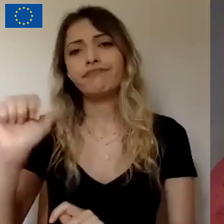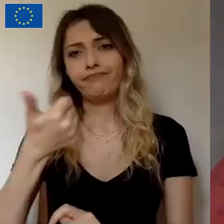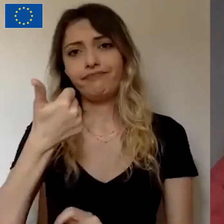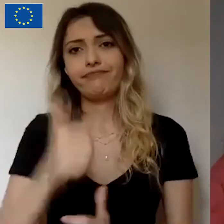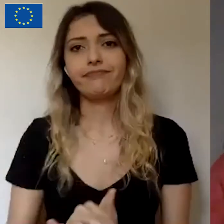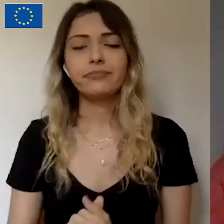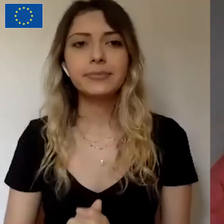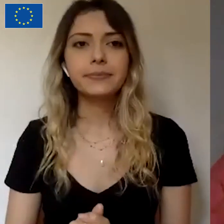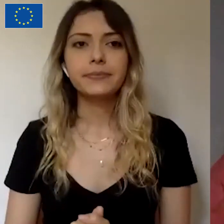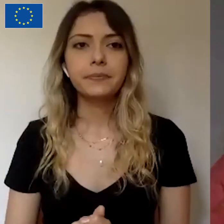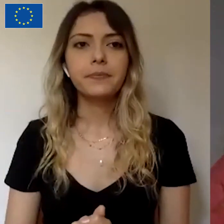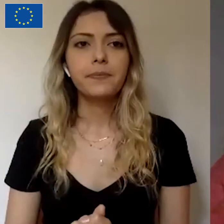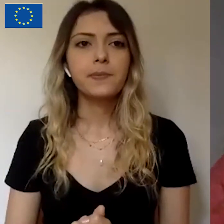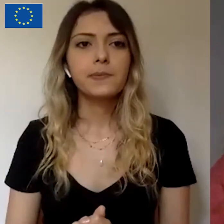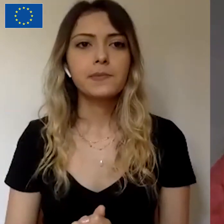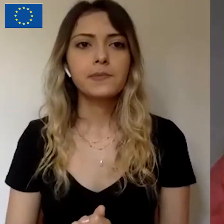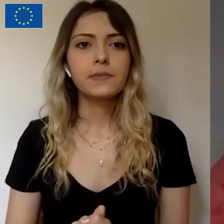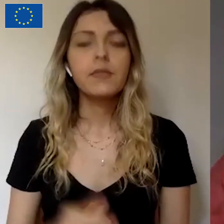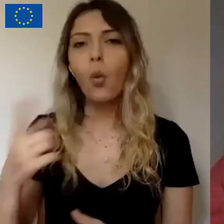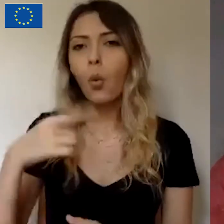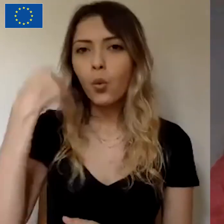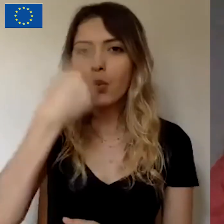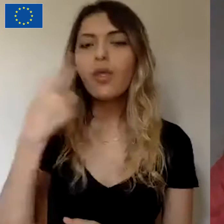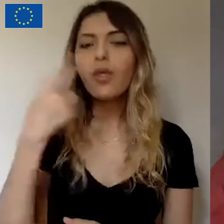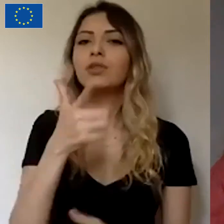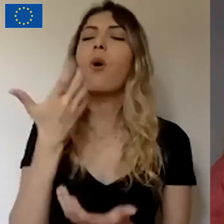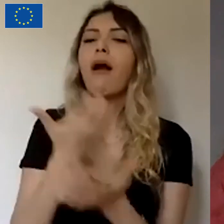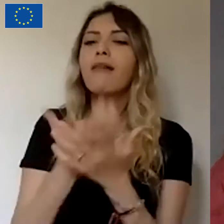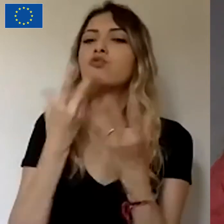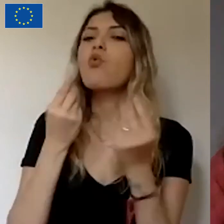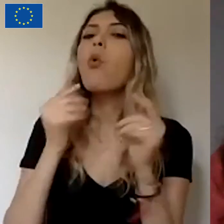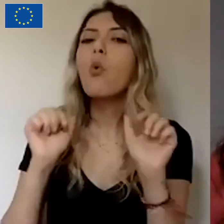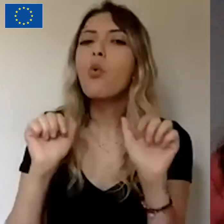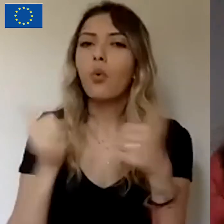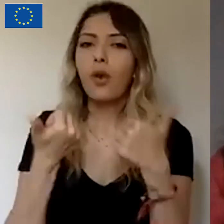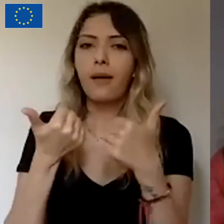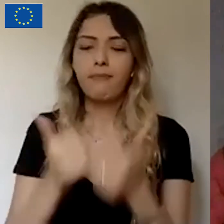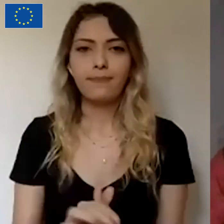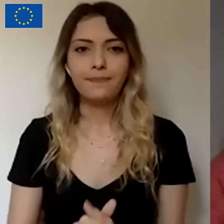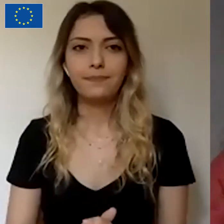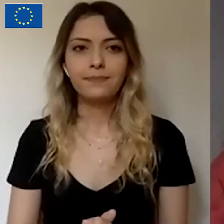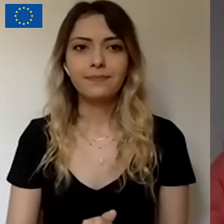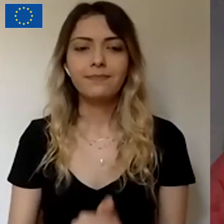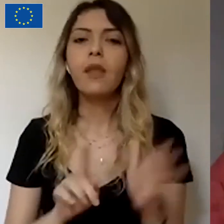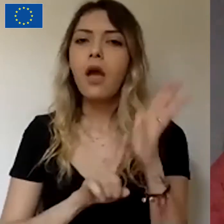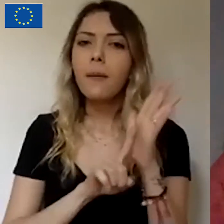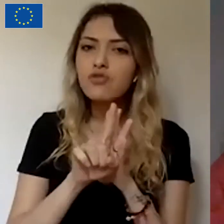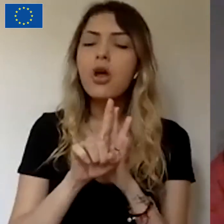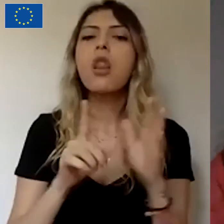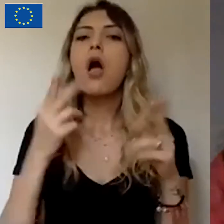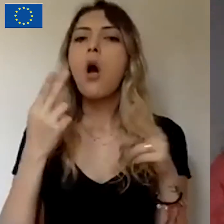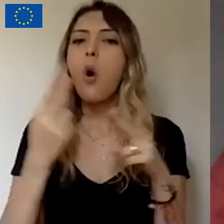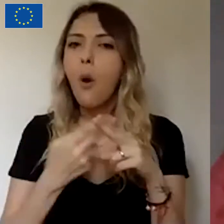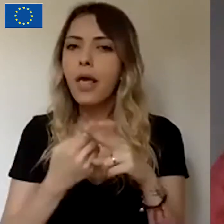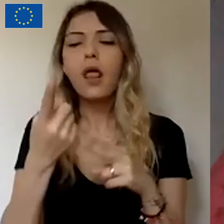topluyorsunuz. Dolayısıyla video çekiminiz çok önemli diyebilirim. Yine başarılı olmuş örnekleri inceleyebilirler